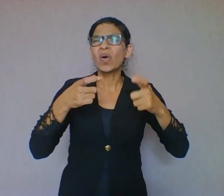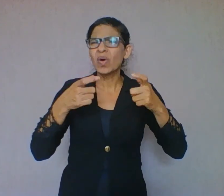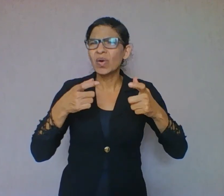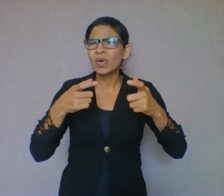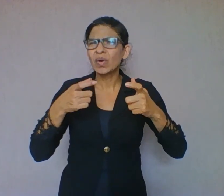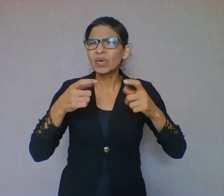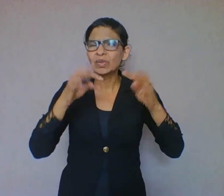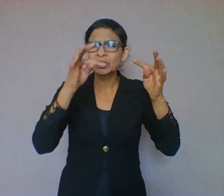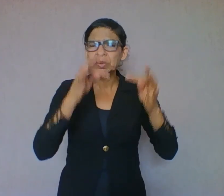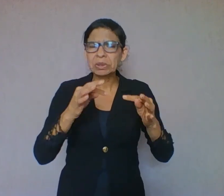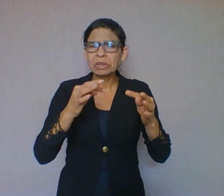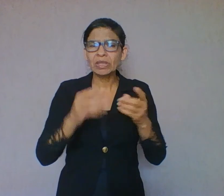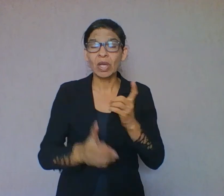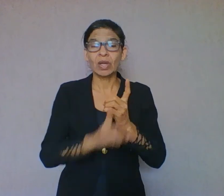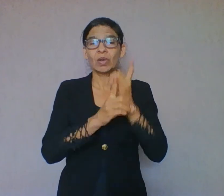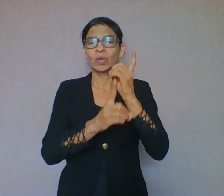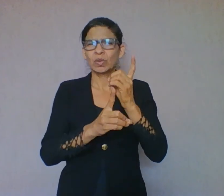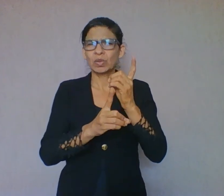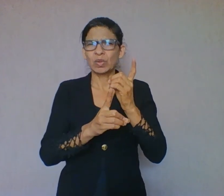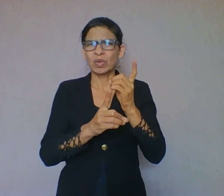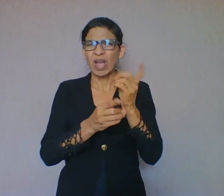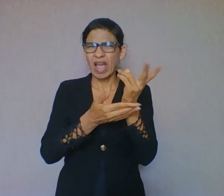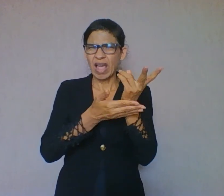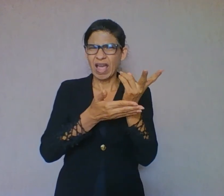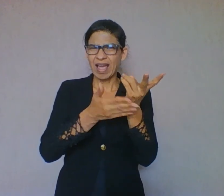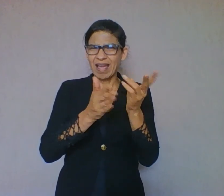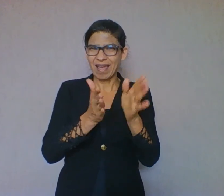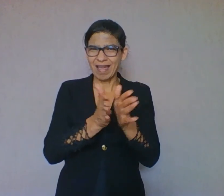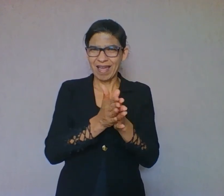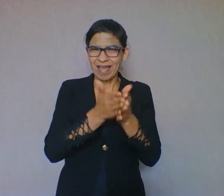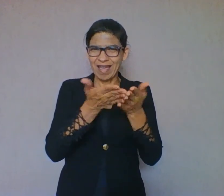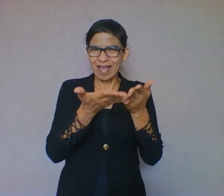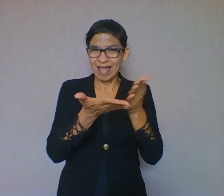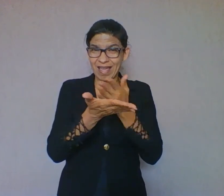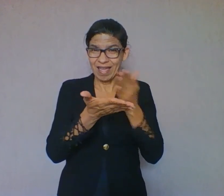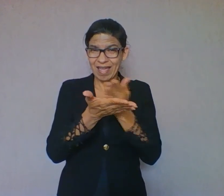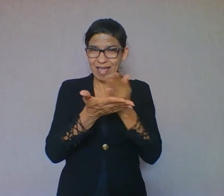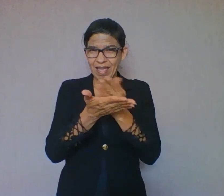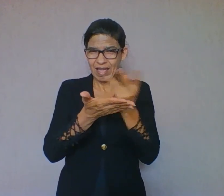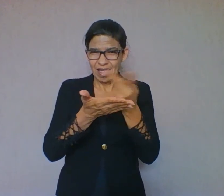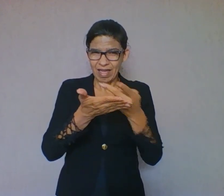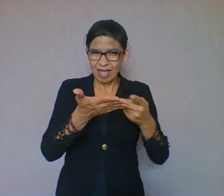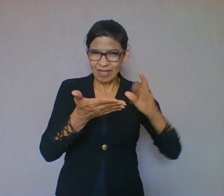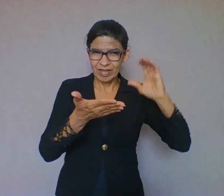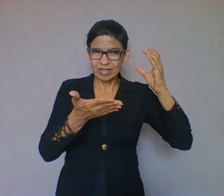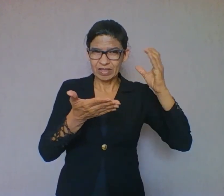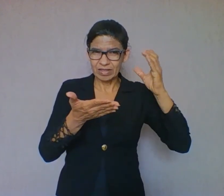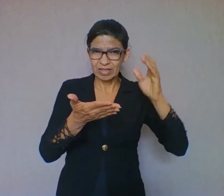Numa revista de circulação nacional? Onde está essa publicação?